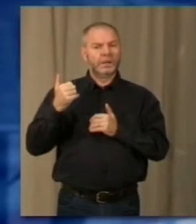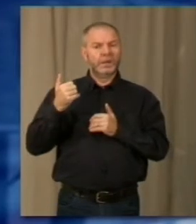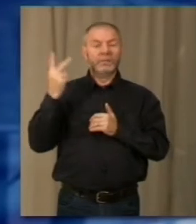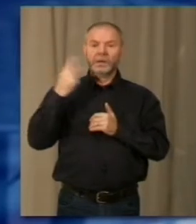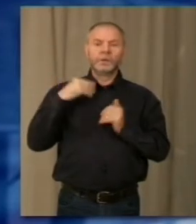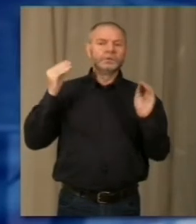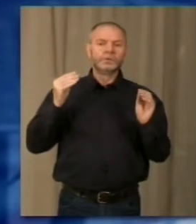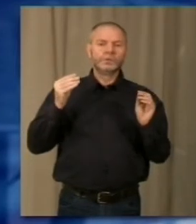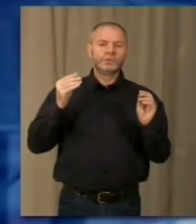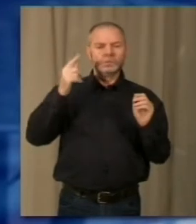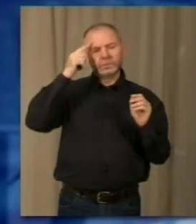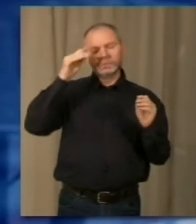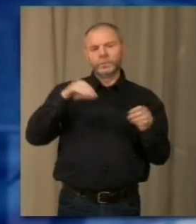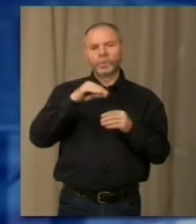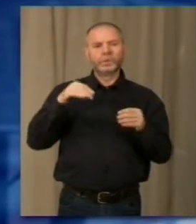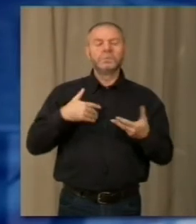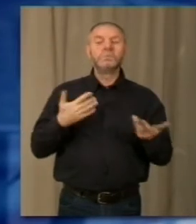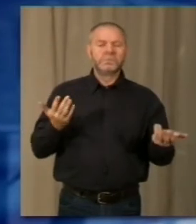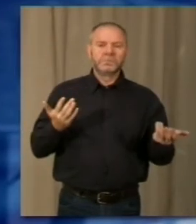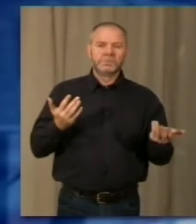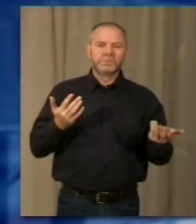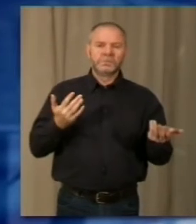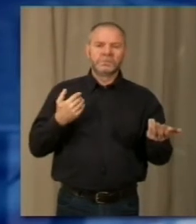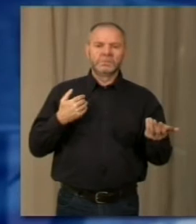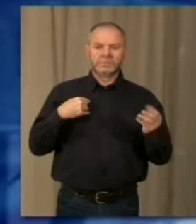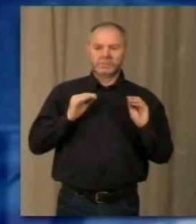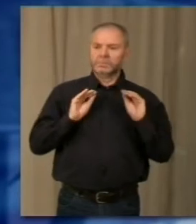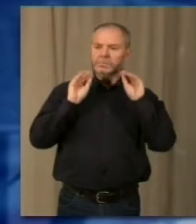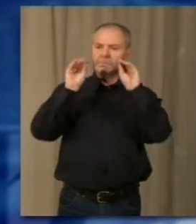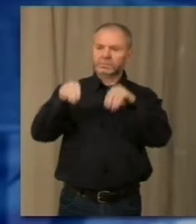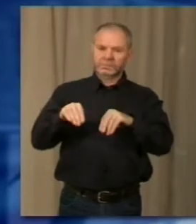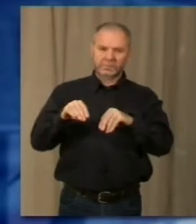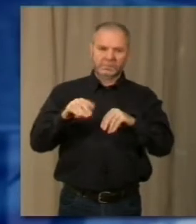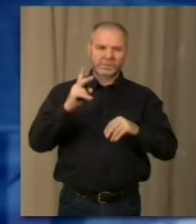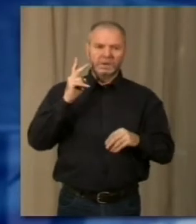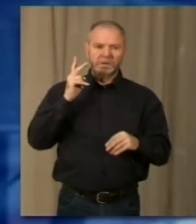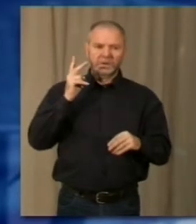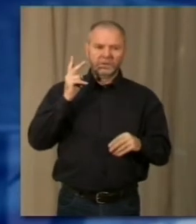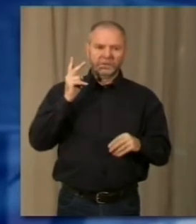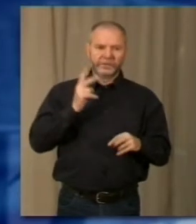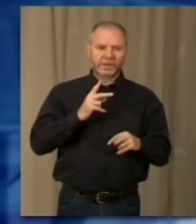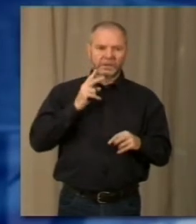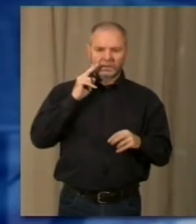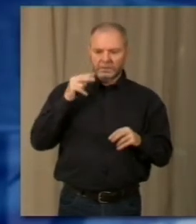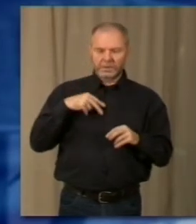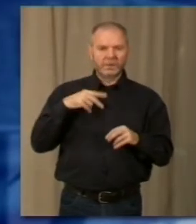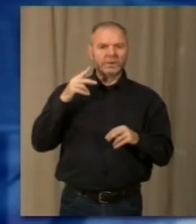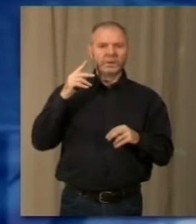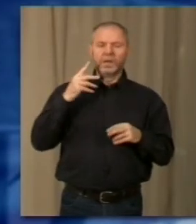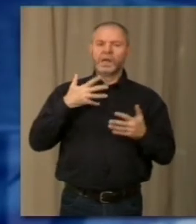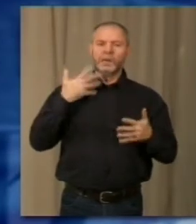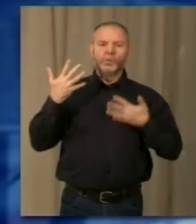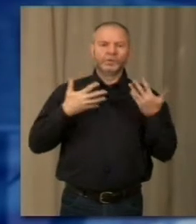sprovveduto e incosciente alla realtà di avere delle movenze che non sembravo neanche io, ero talmente